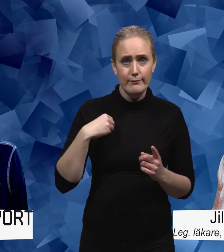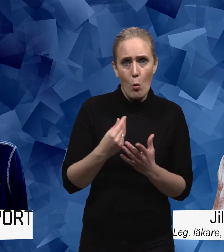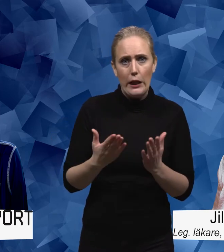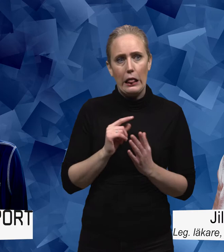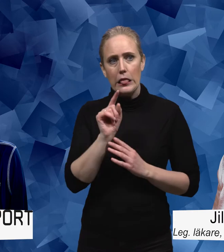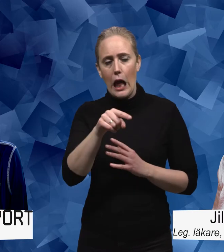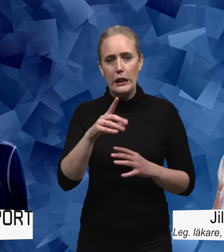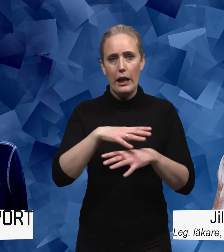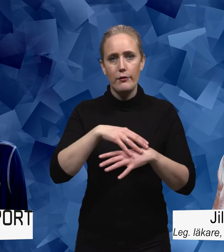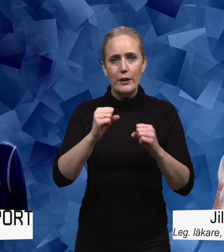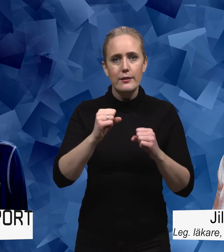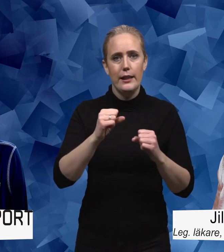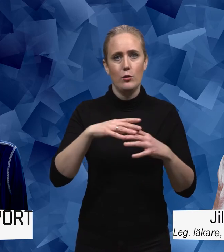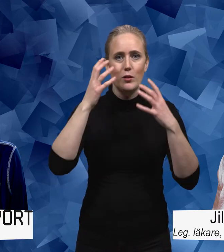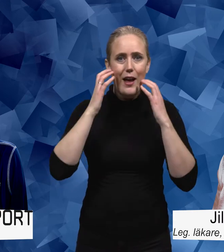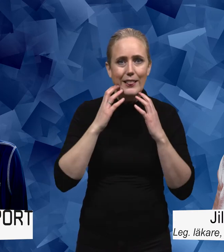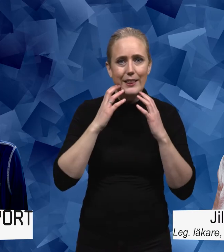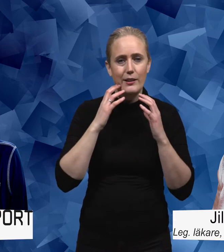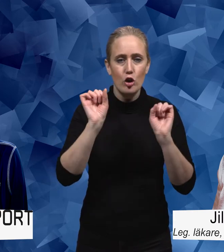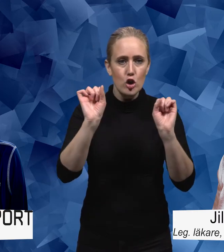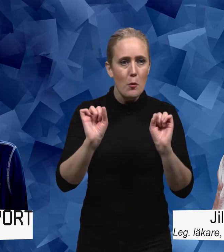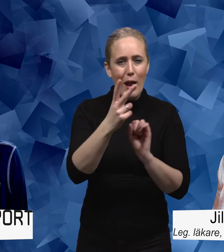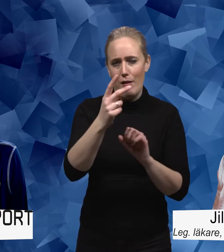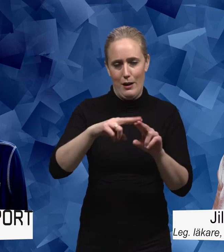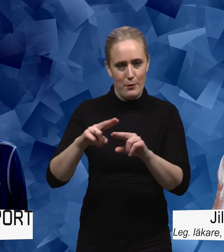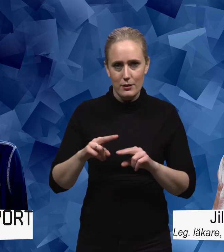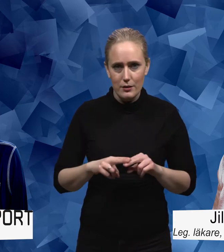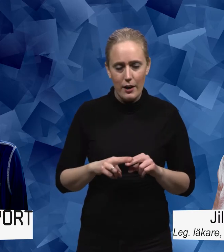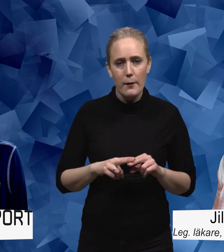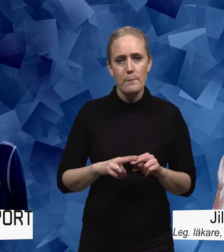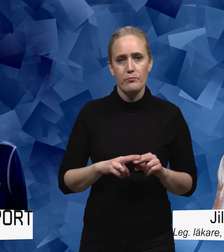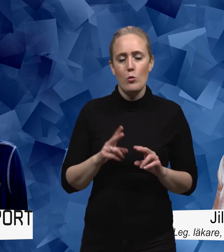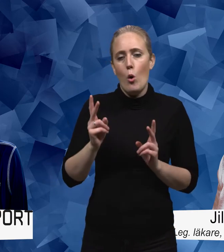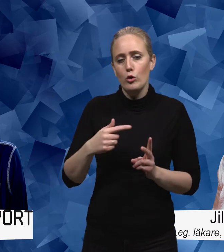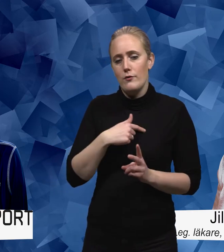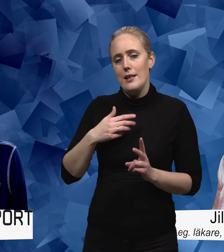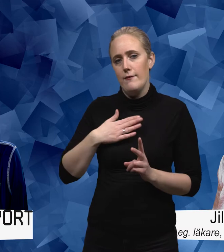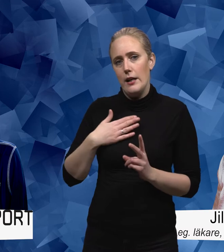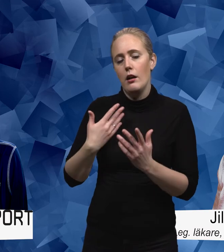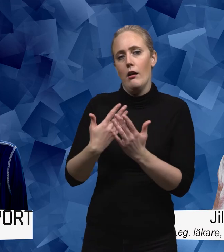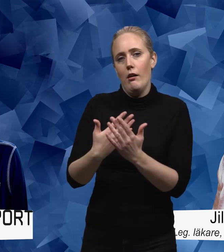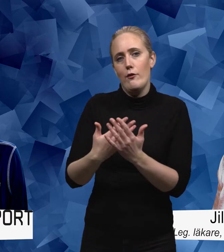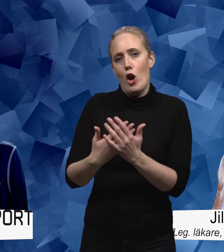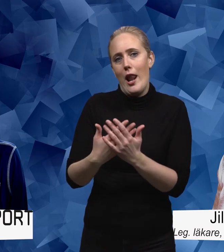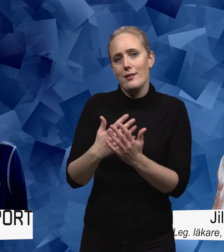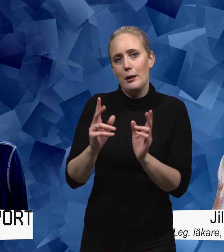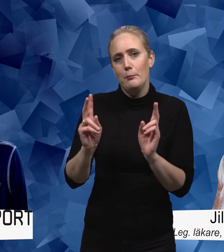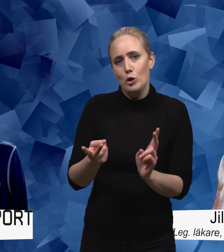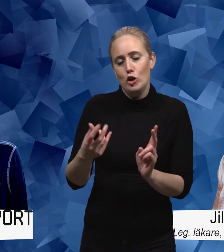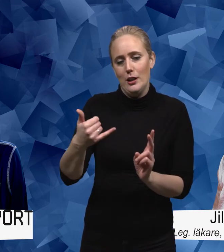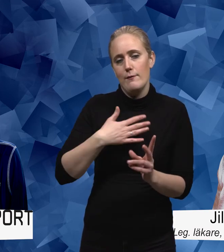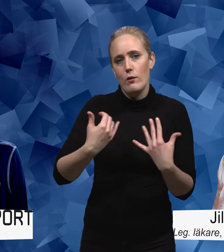och svettis eller andra arenor och att det också skulle vara kombinerat med kunskap med föreläsningar så den verksamheten